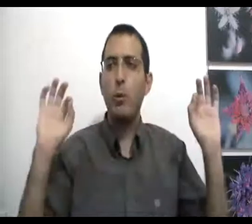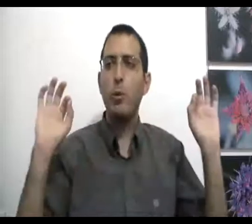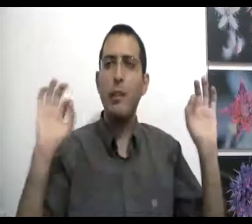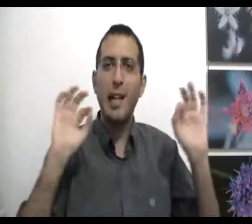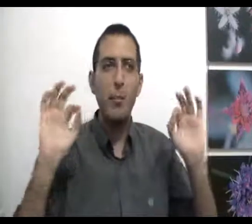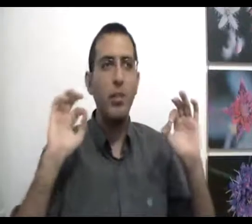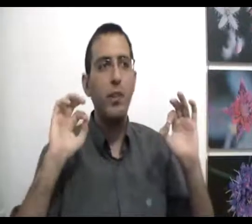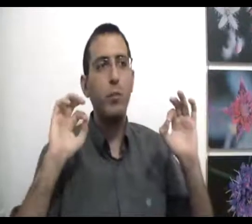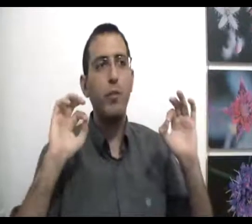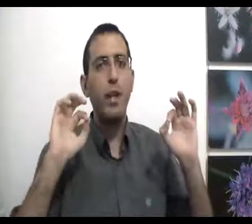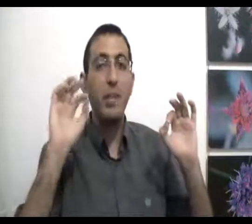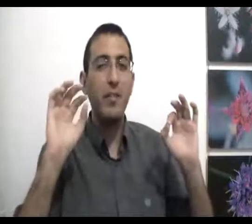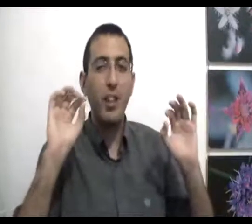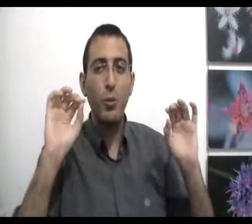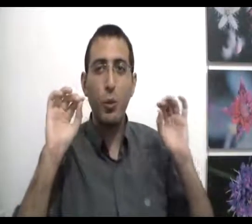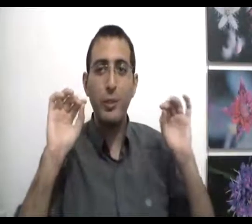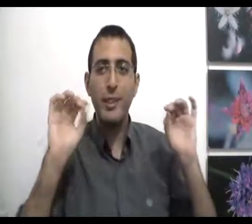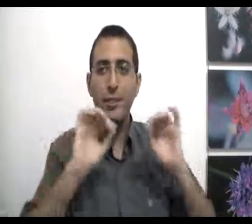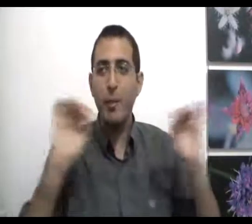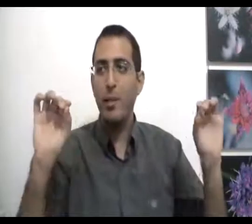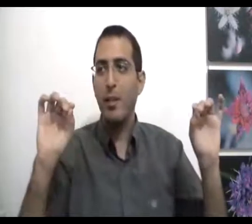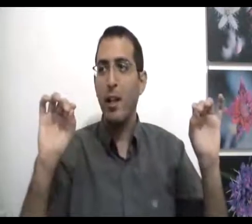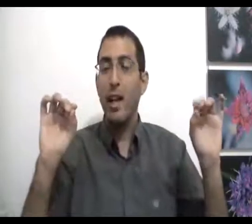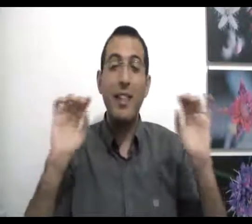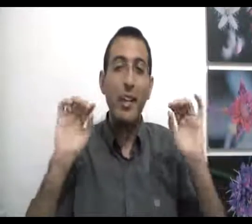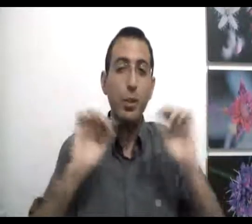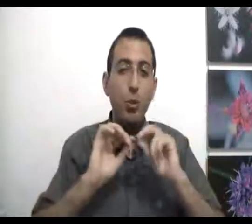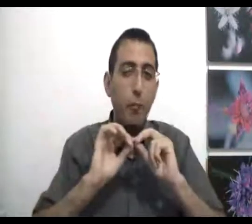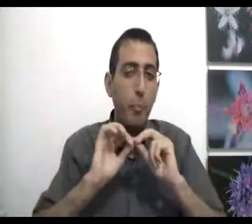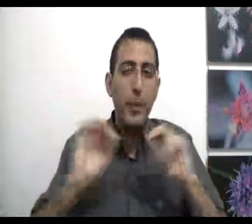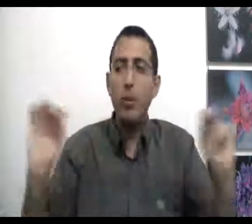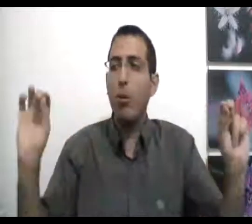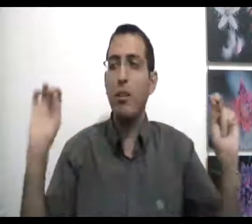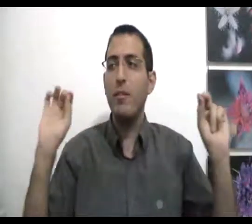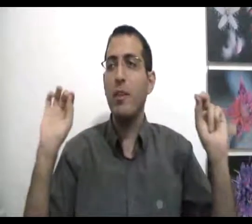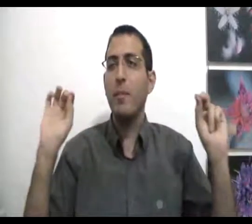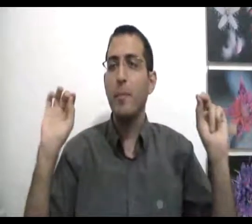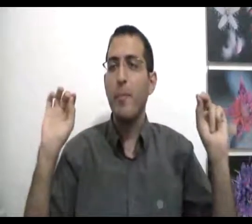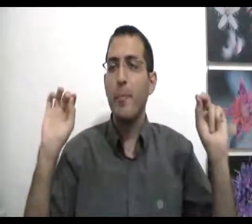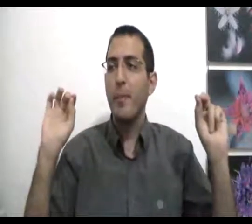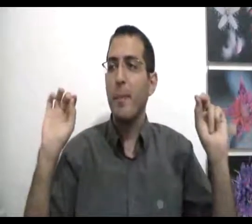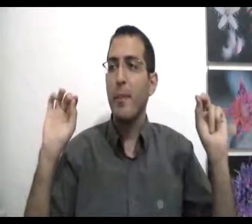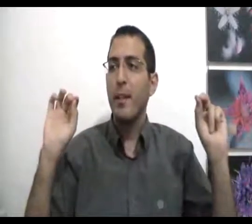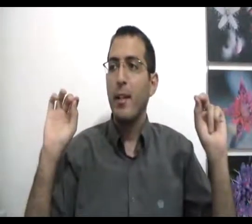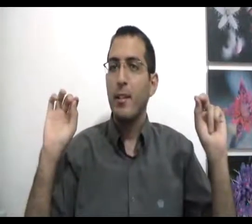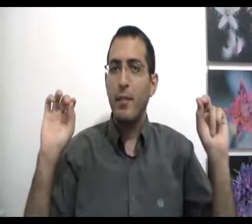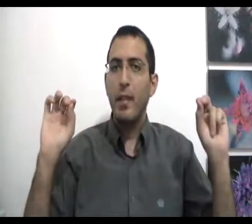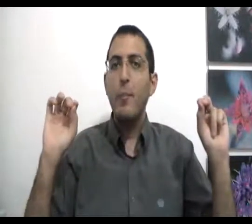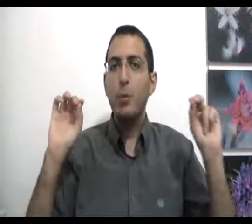באותו מידה גם אם לא תביא לו תרופה אם עכשיו תראה אותו גוסס ומת את תרגיש שהיא טוב בדיוק אותו דבר עכשיו אם מישהו